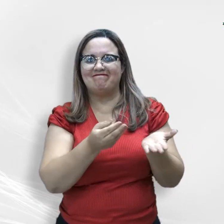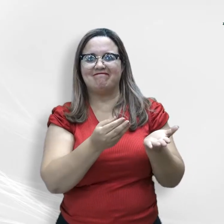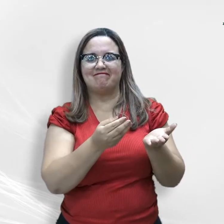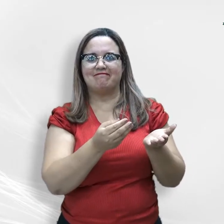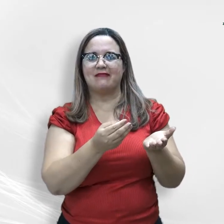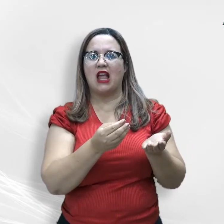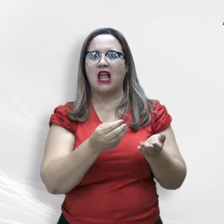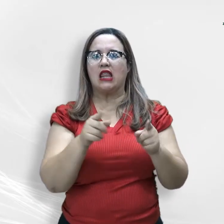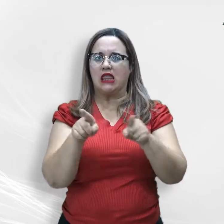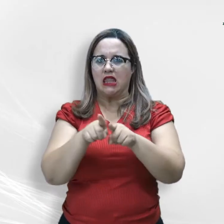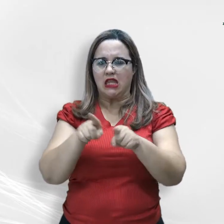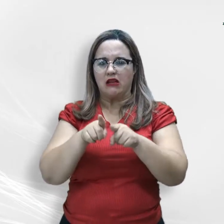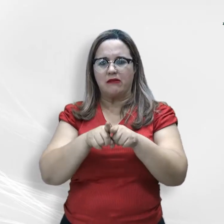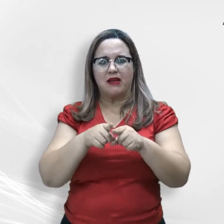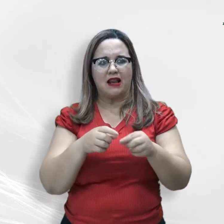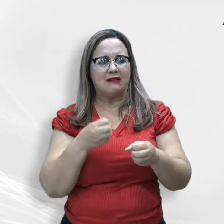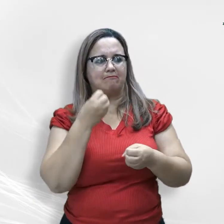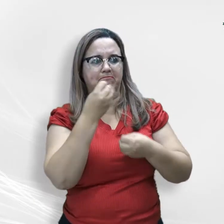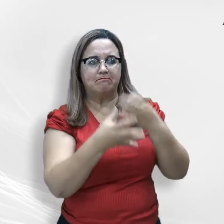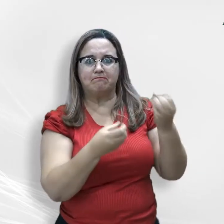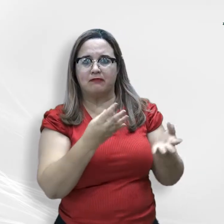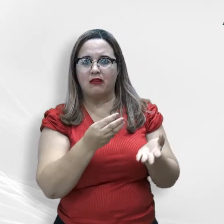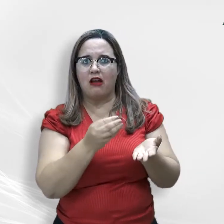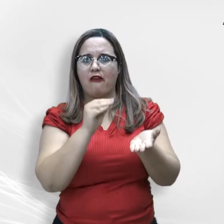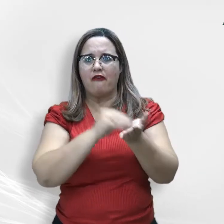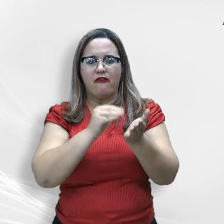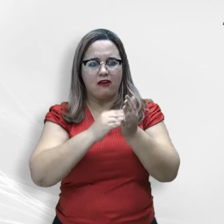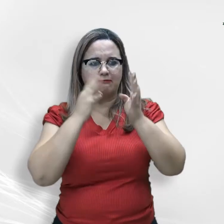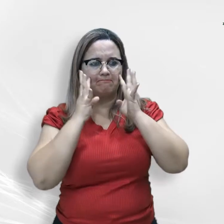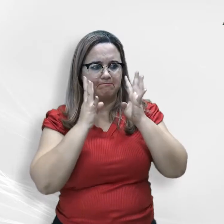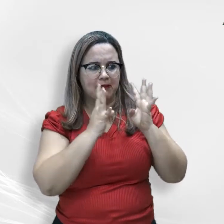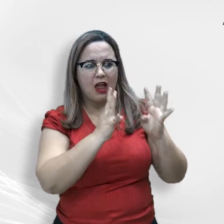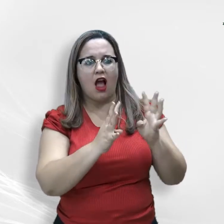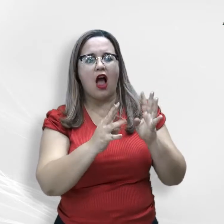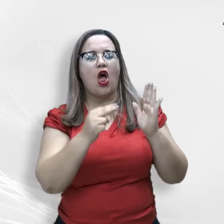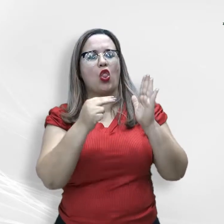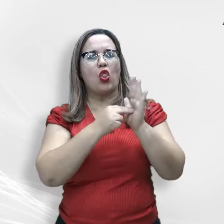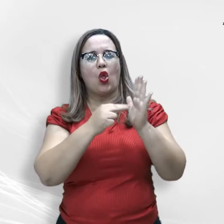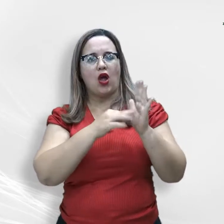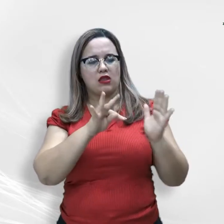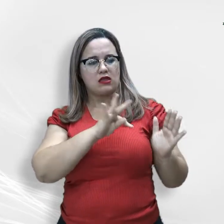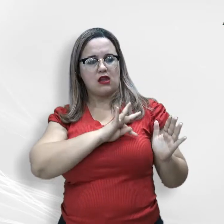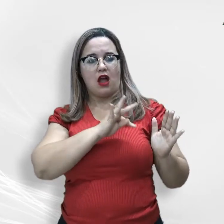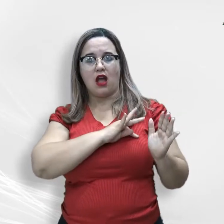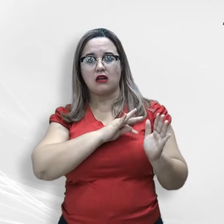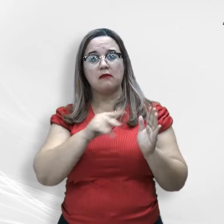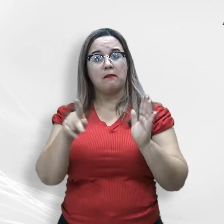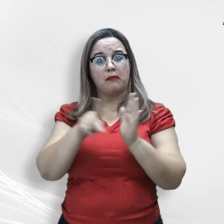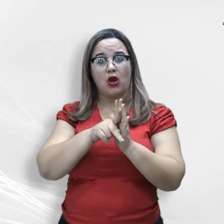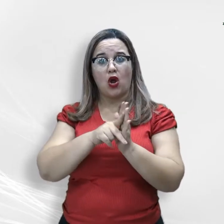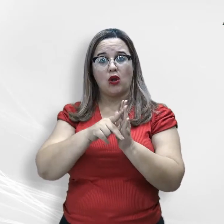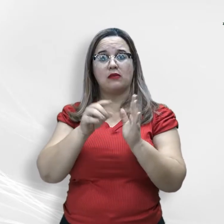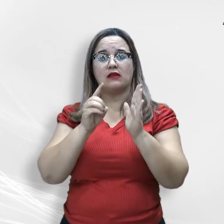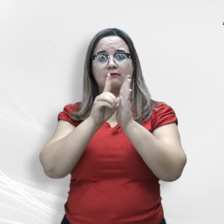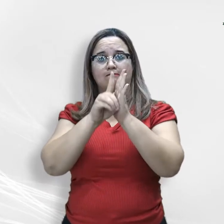o dispositivo questionado não leva em consideração a nota técnica conjunta SES-SEDUC-MT nº 2